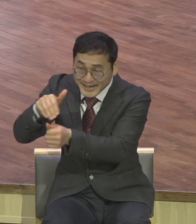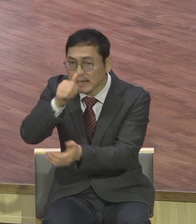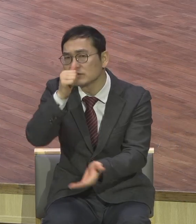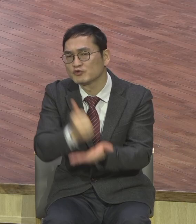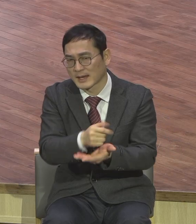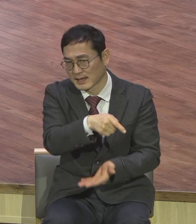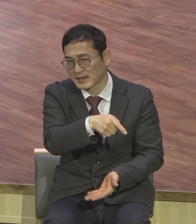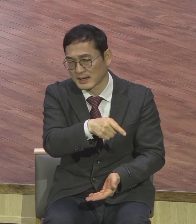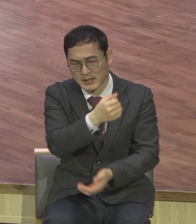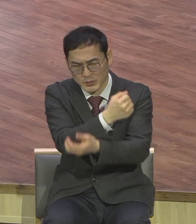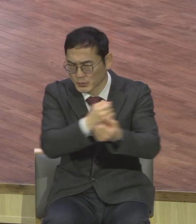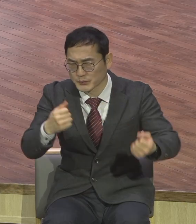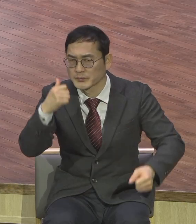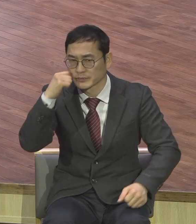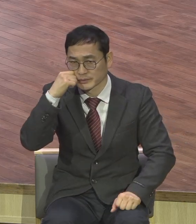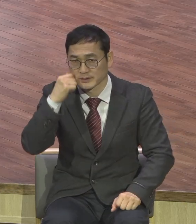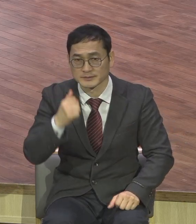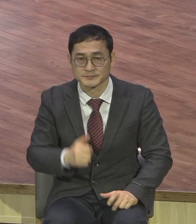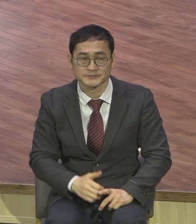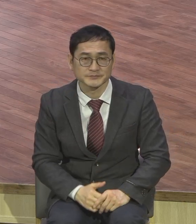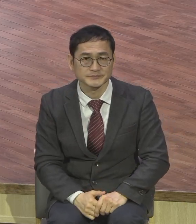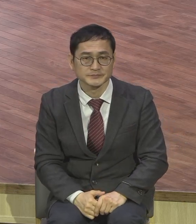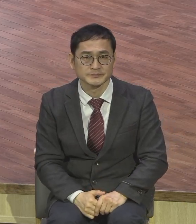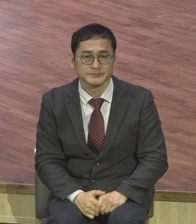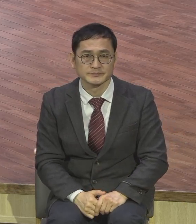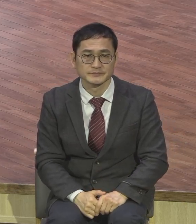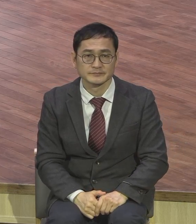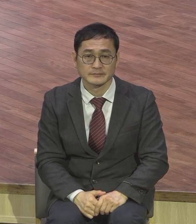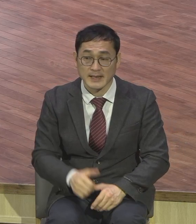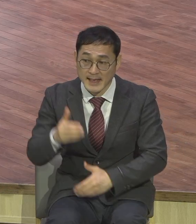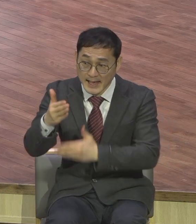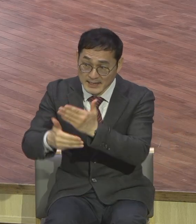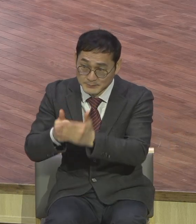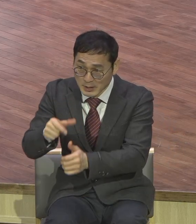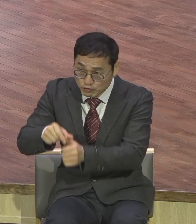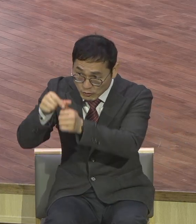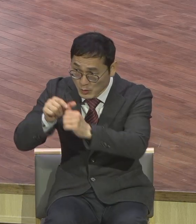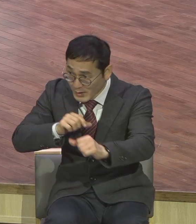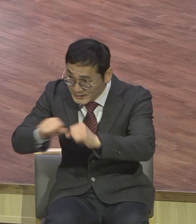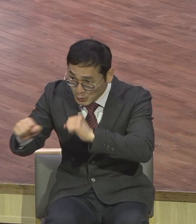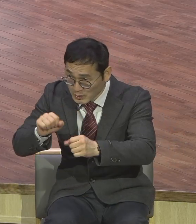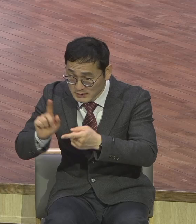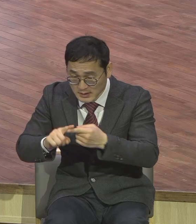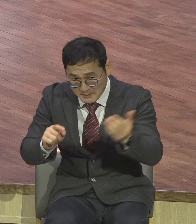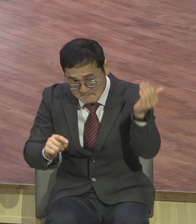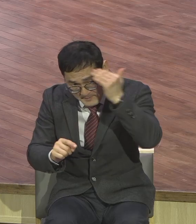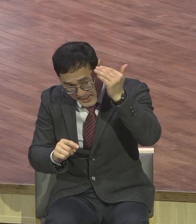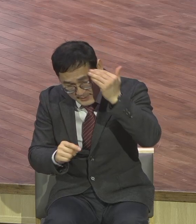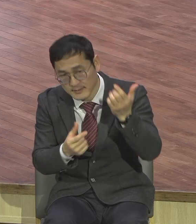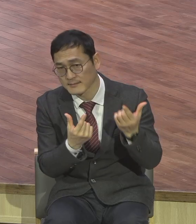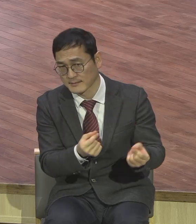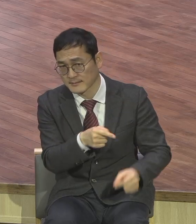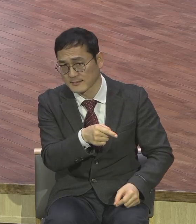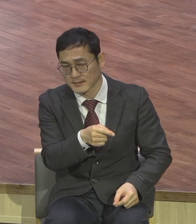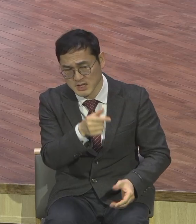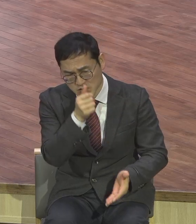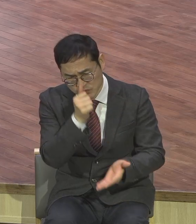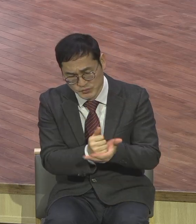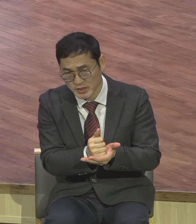계속해서 하나님의 구원사역을 회방하는 거예요 보통제가 아닙니다 이건 용서를 못 받아요